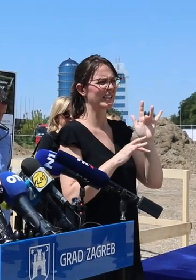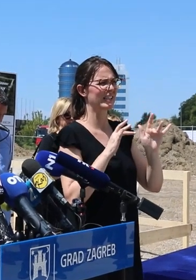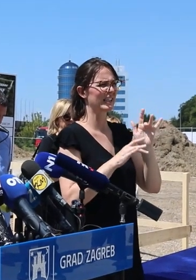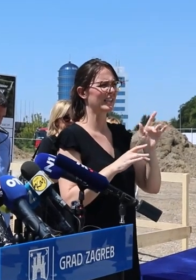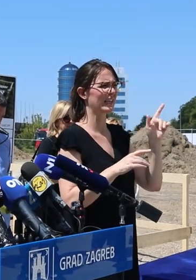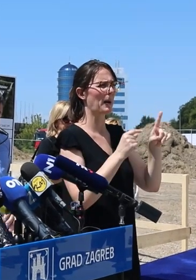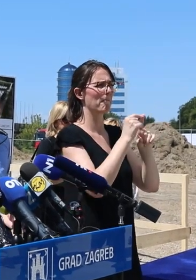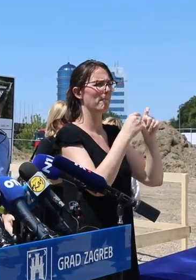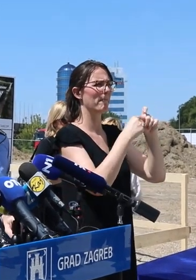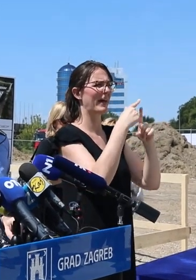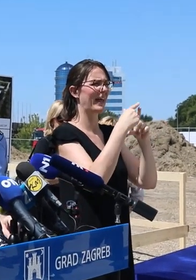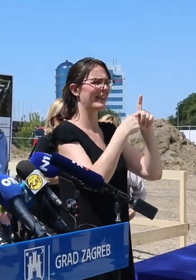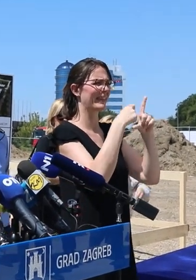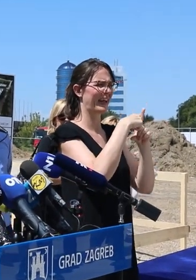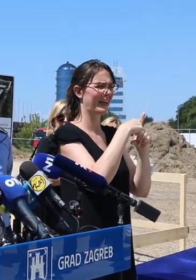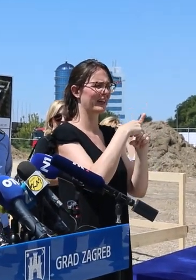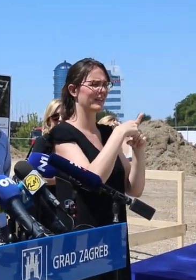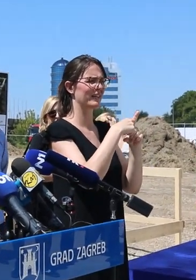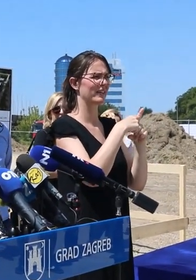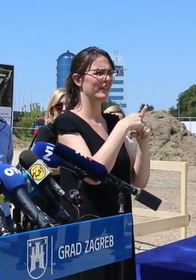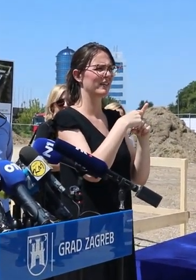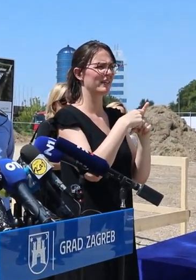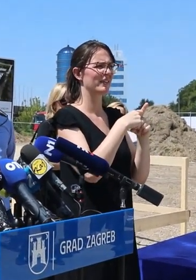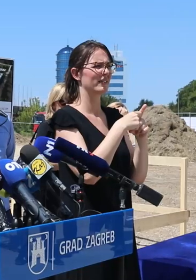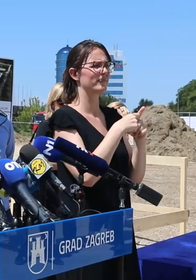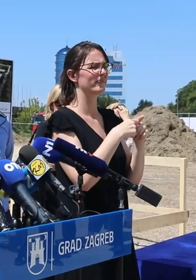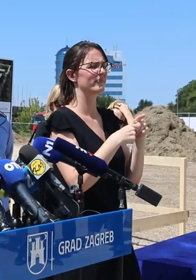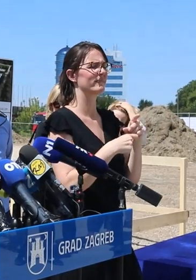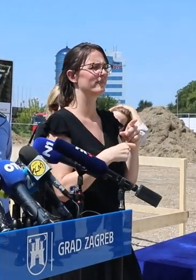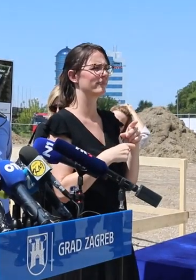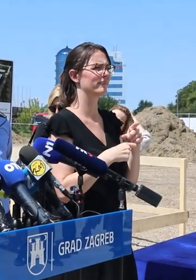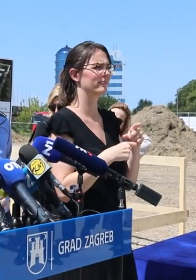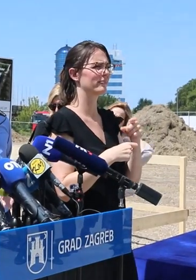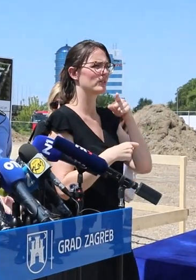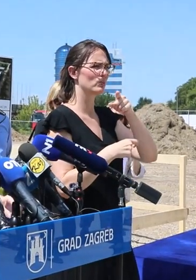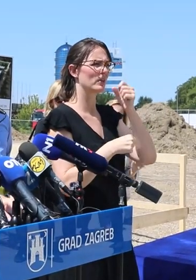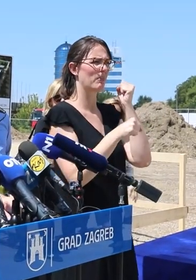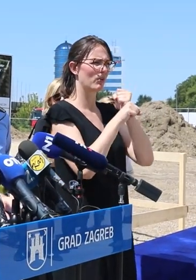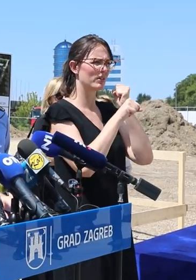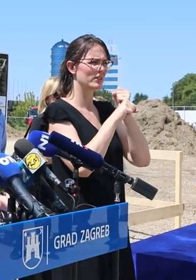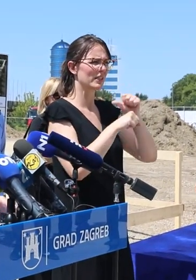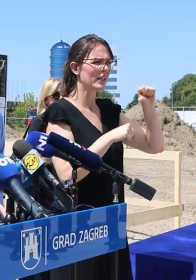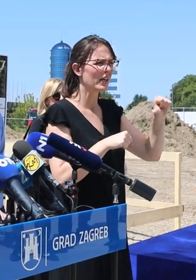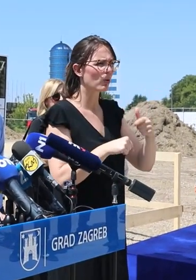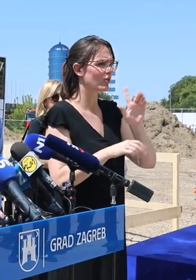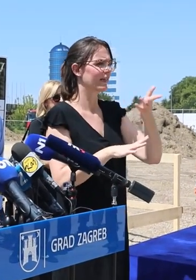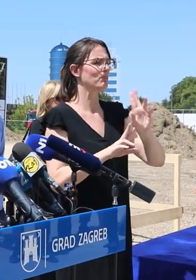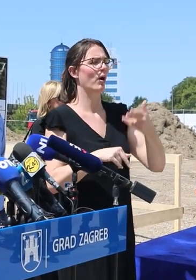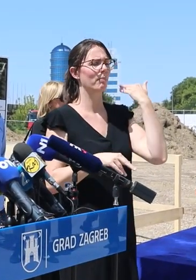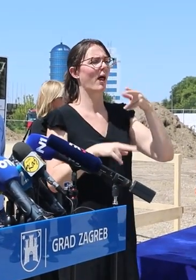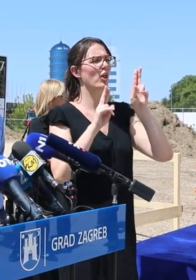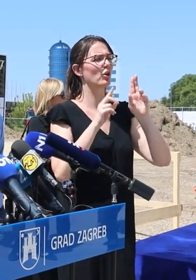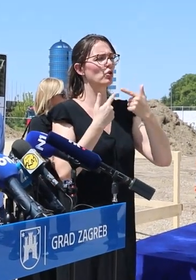Zastupnika Peteka, okog toga da su bili izvođeni radovi na Jakušicu bez dozvole,